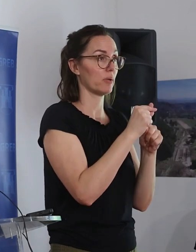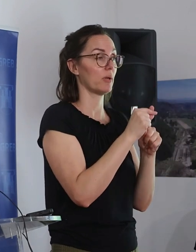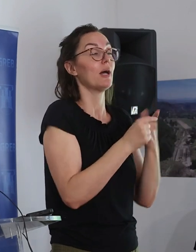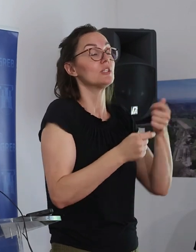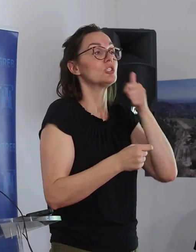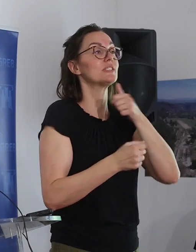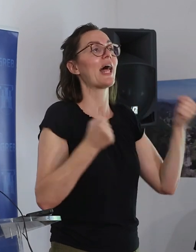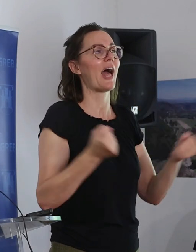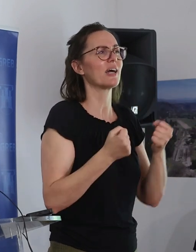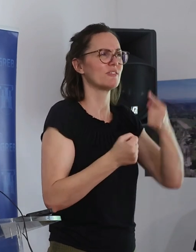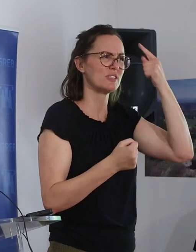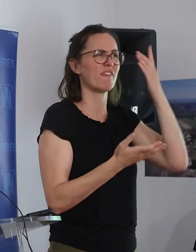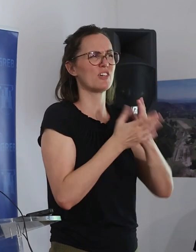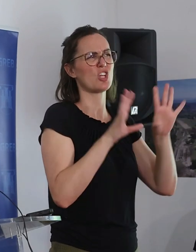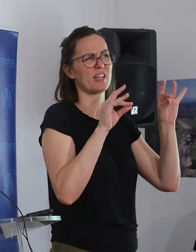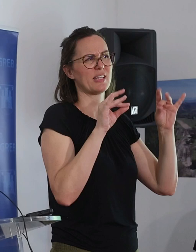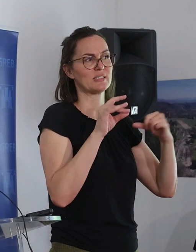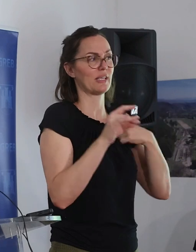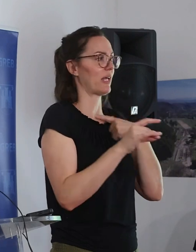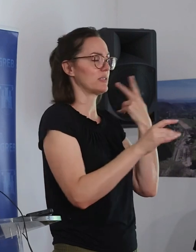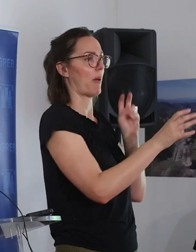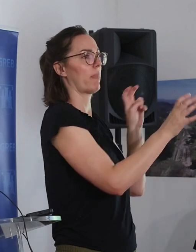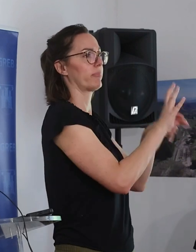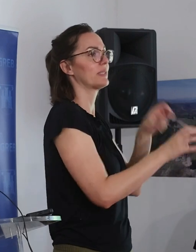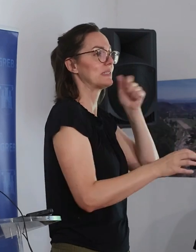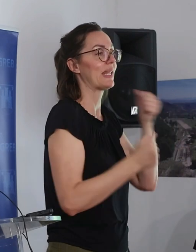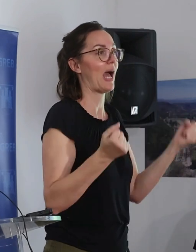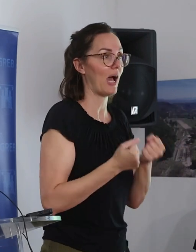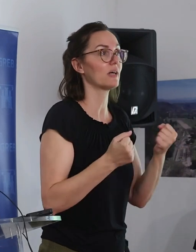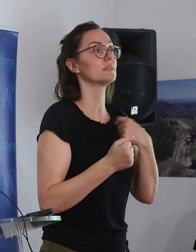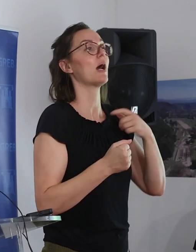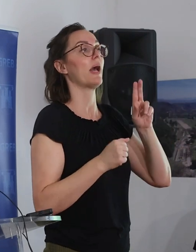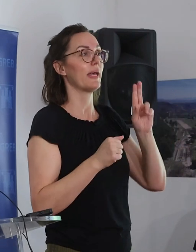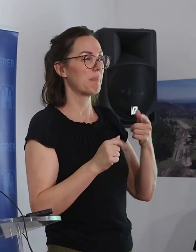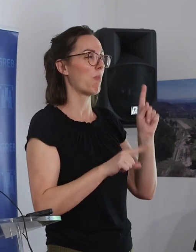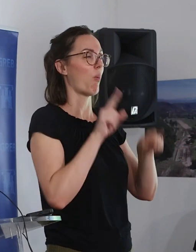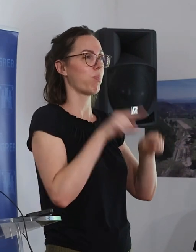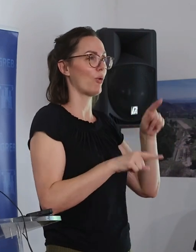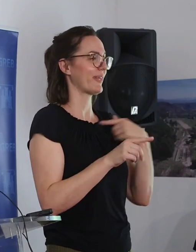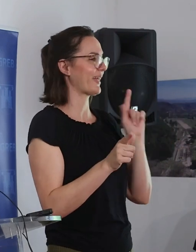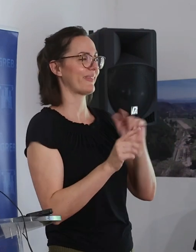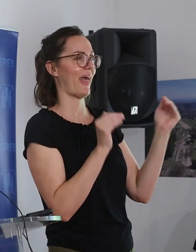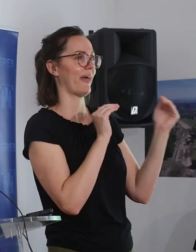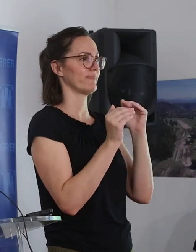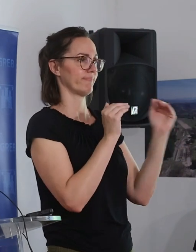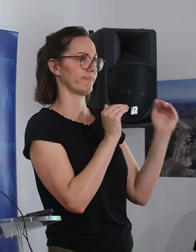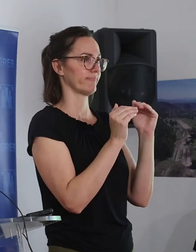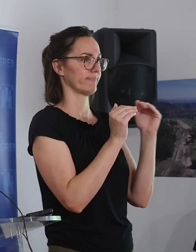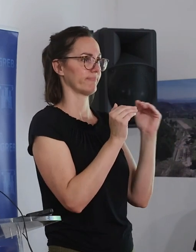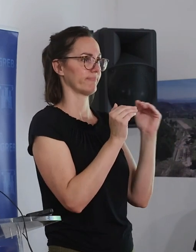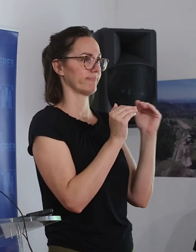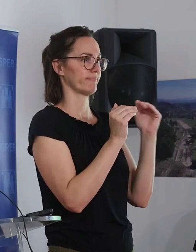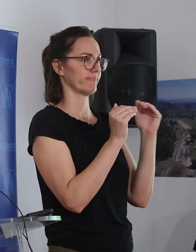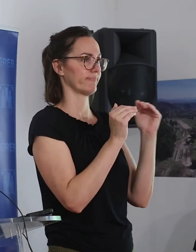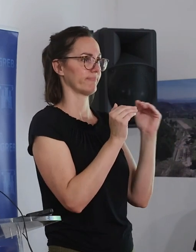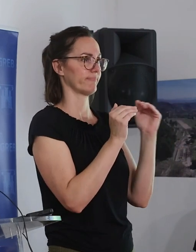tiče zelenoj akciji, znate da već deset godina nisam u zelenoj akciji, tako da naravno da imamo nekad stave oko kojih se ne slažemo, što je, mislim, i